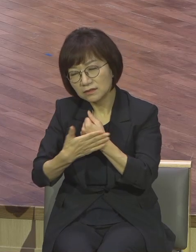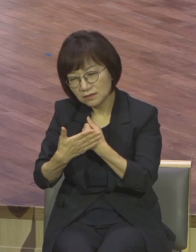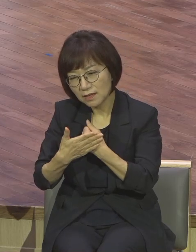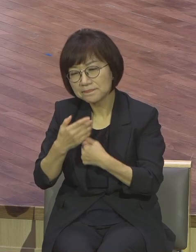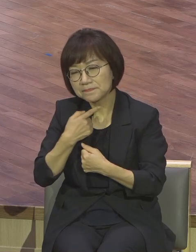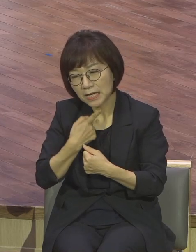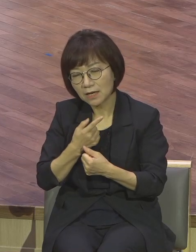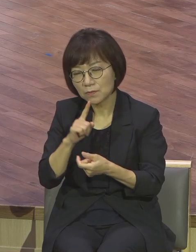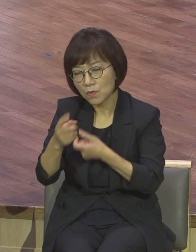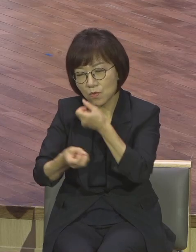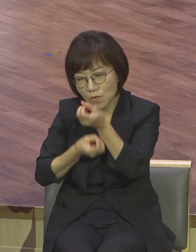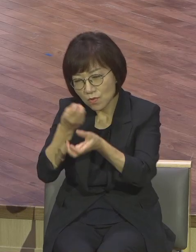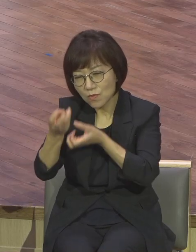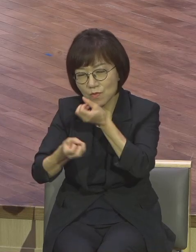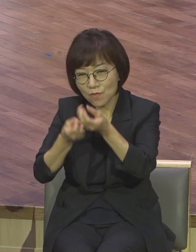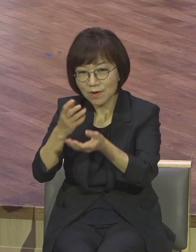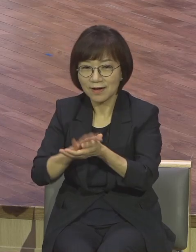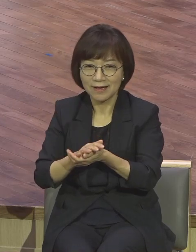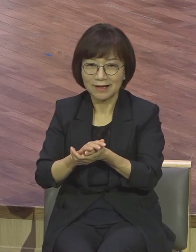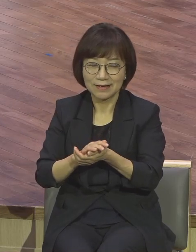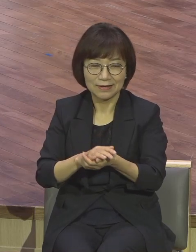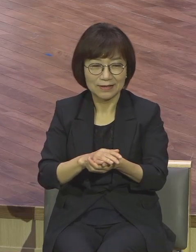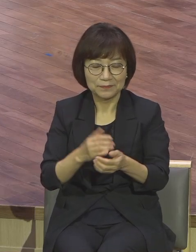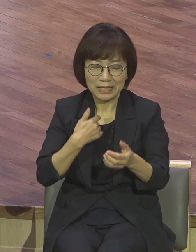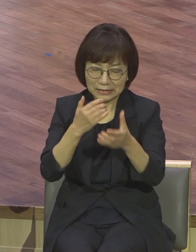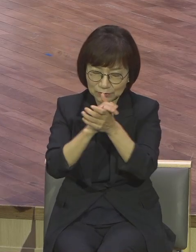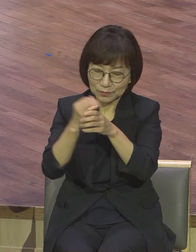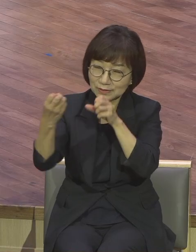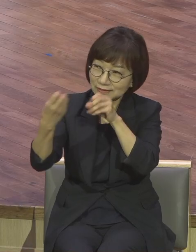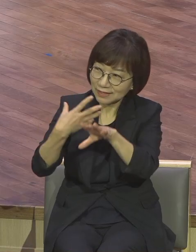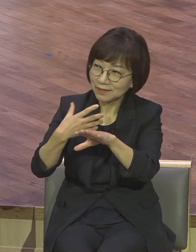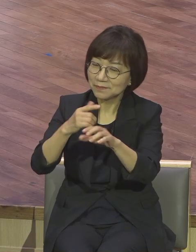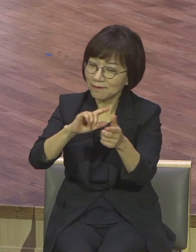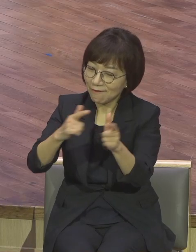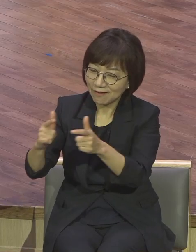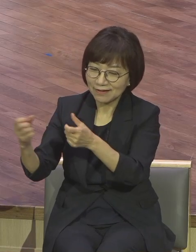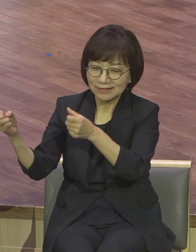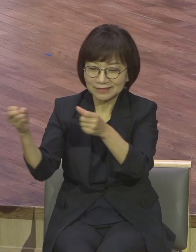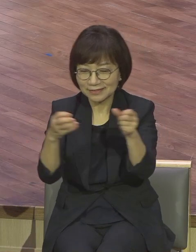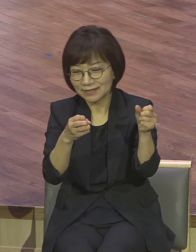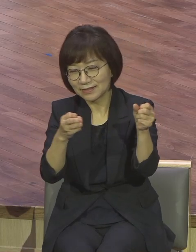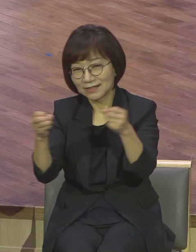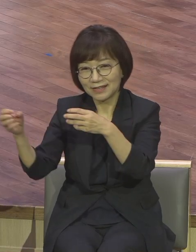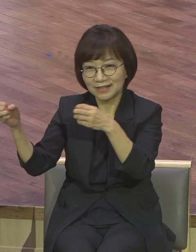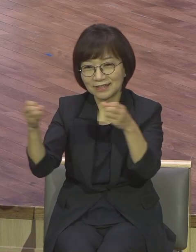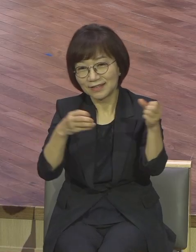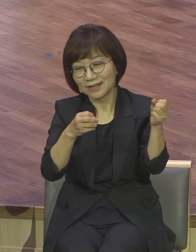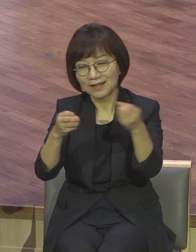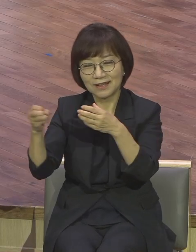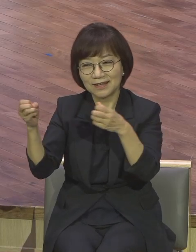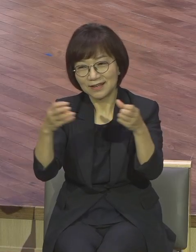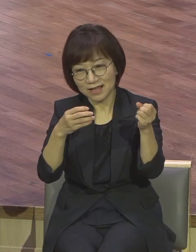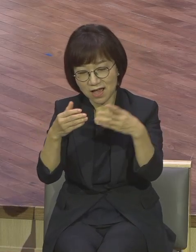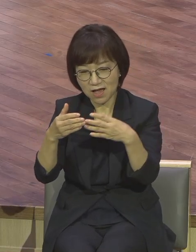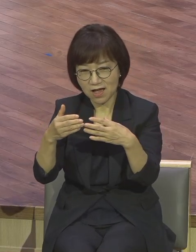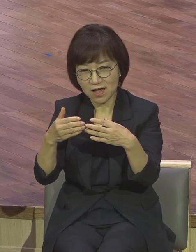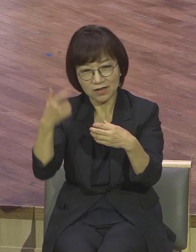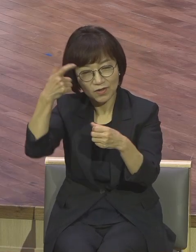언제 들은 은혜 내가 받은 내가 이렇게 기도해서 응답받은 거 서로 받은 은혜 너무 좋아 그런 영적 분위기 그게